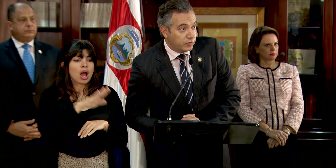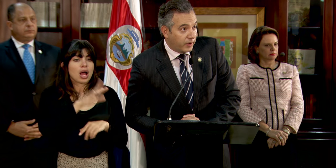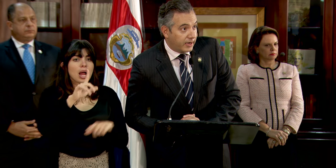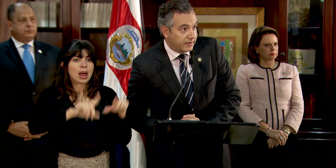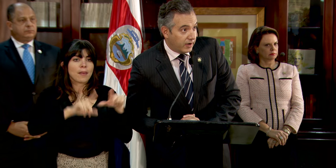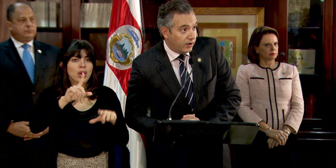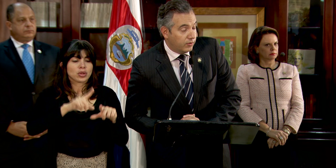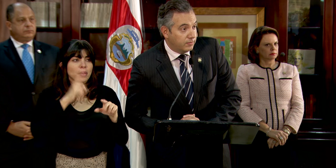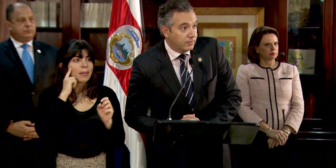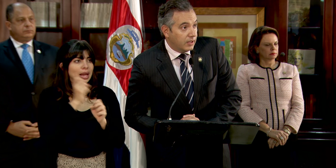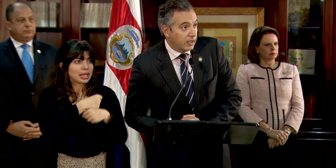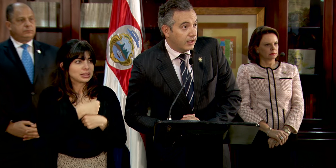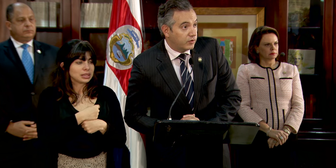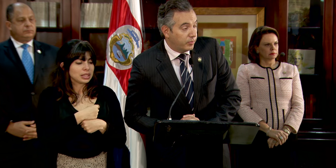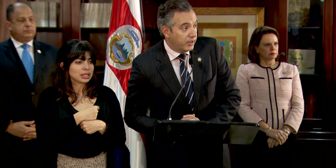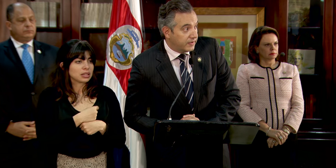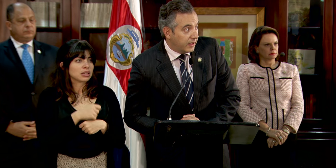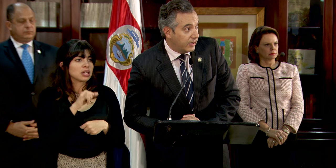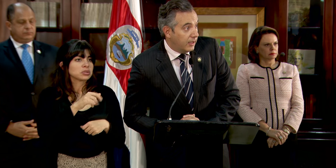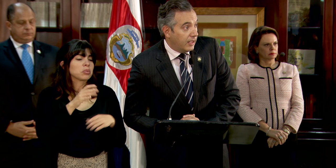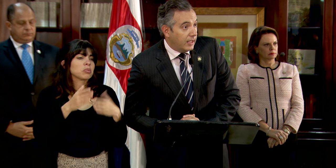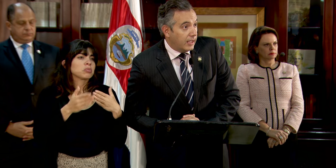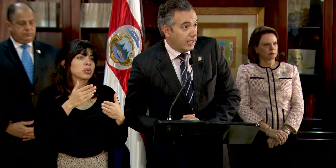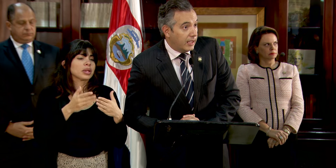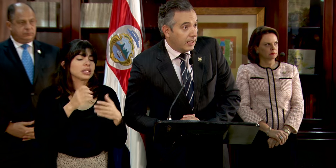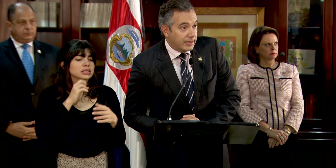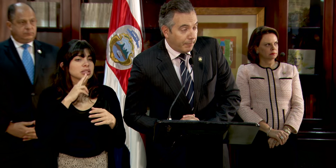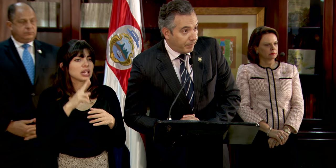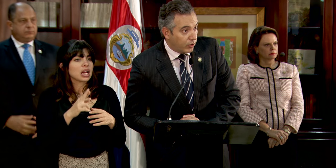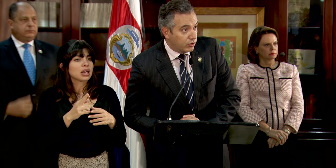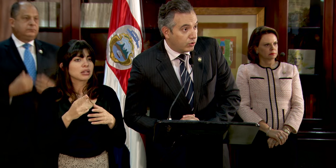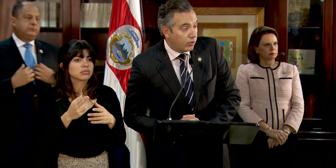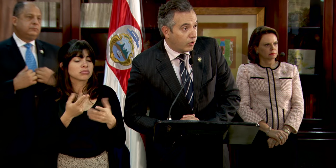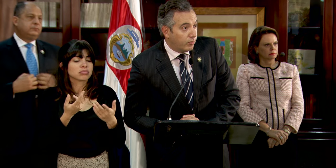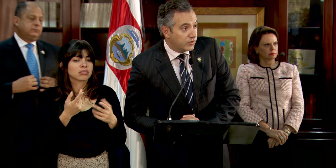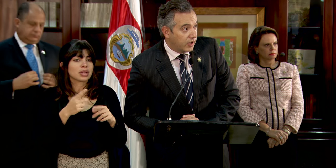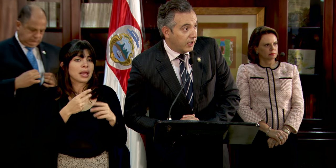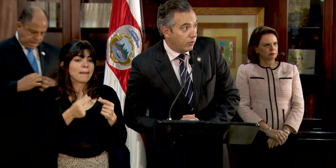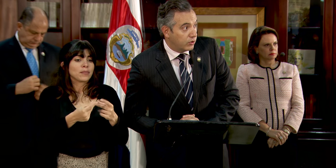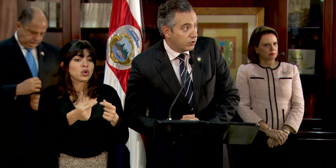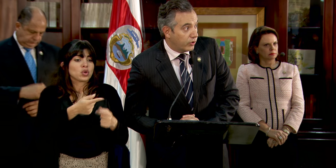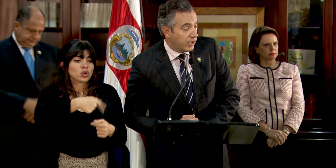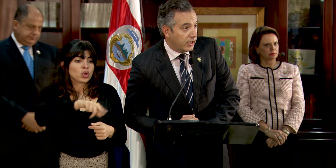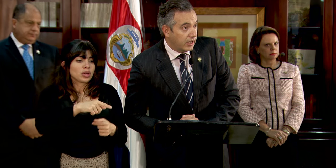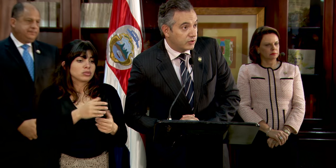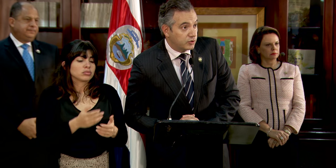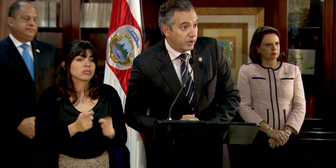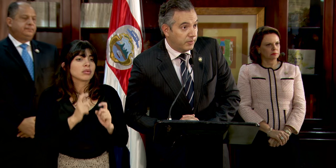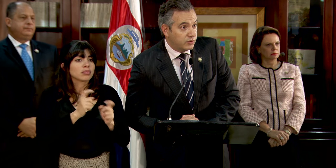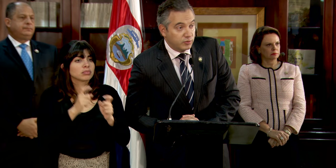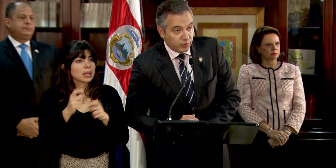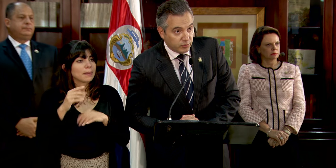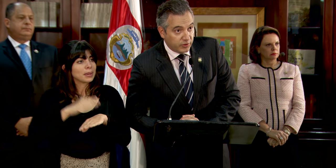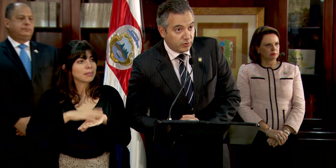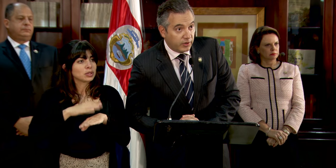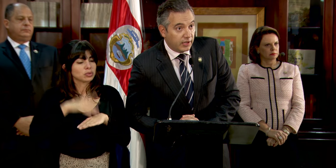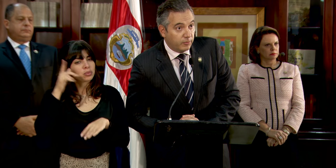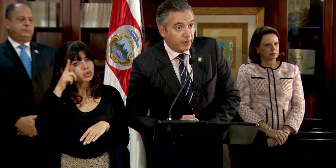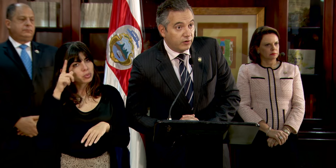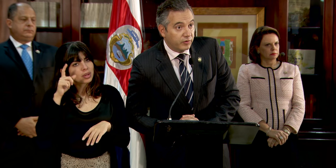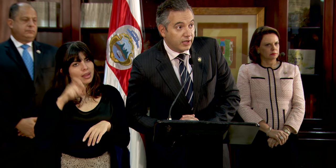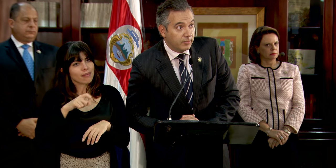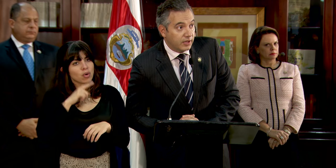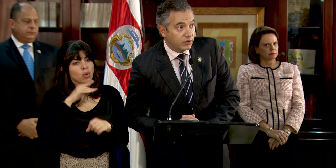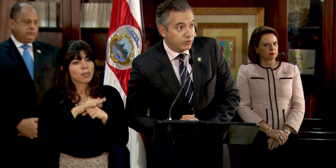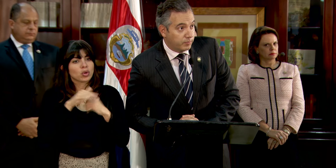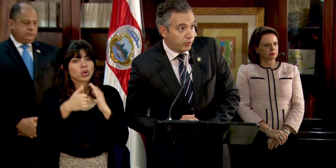laboratorios para hacerlo, que eso puede ser tan pronto como se otorguen esos permisos, por supuesto habrá